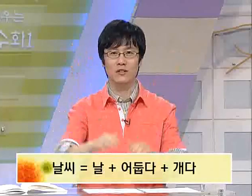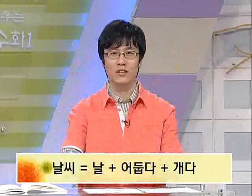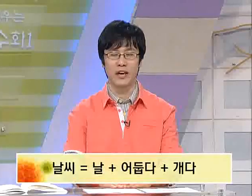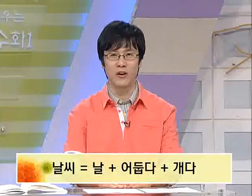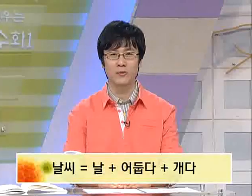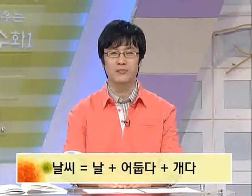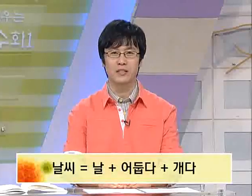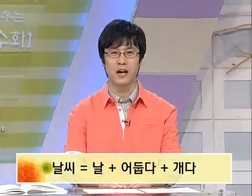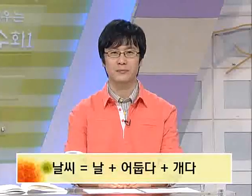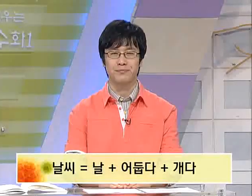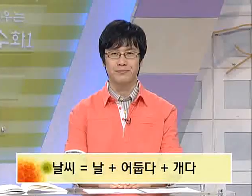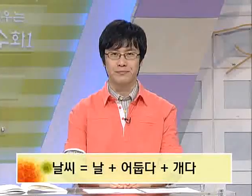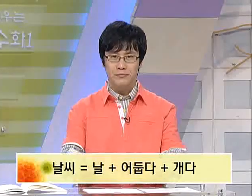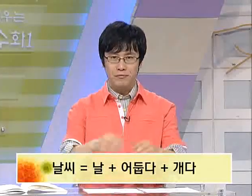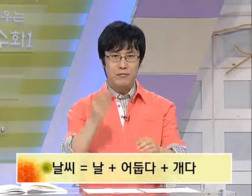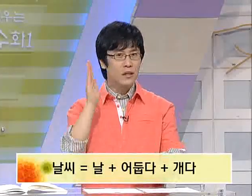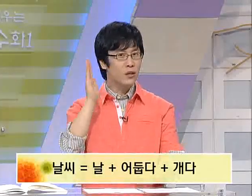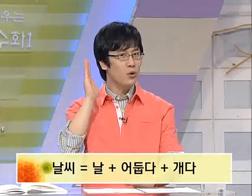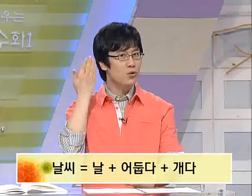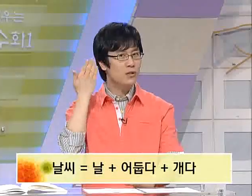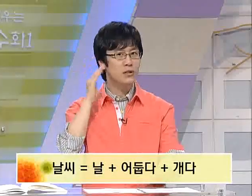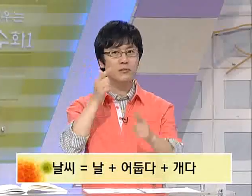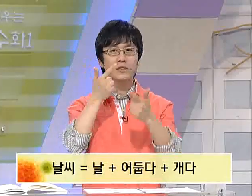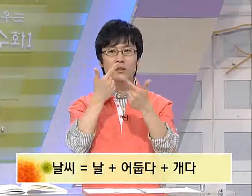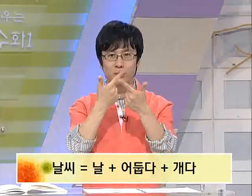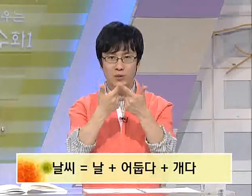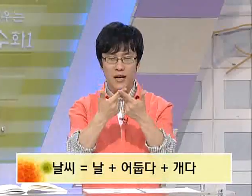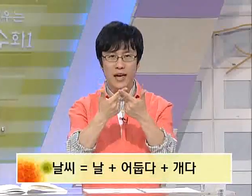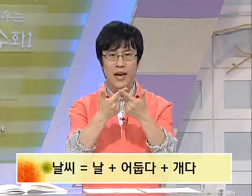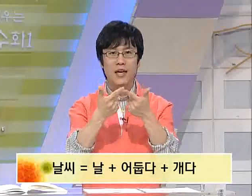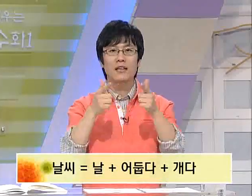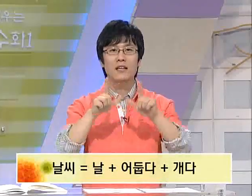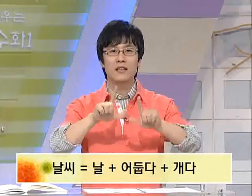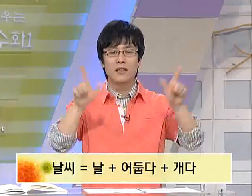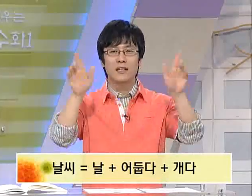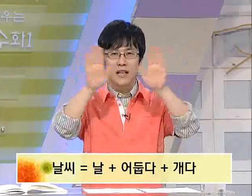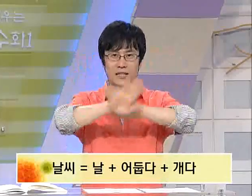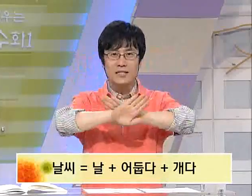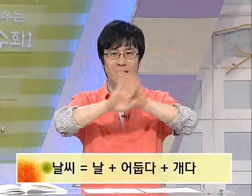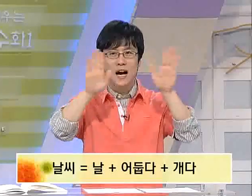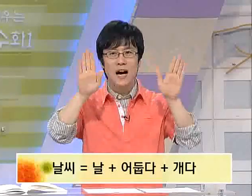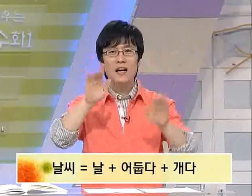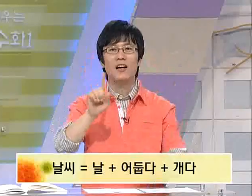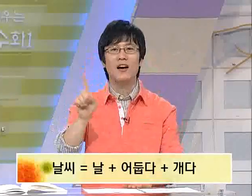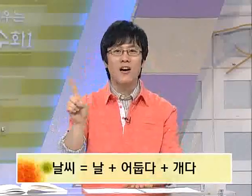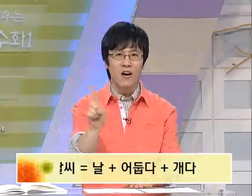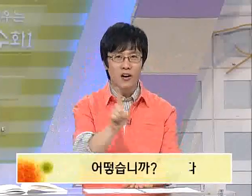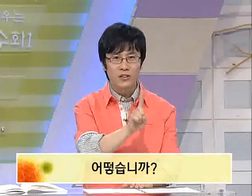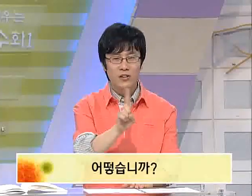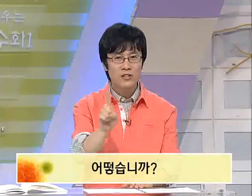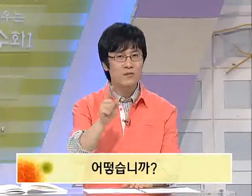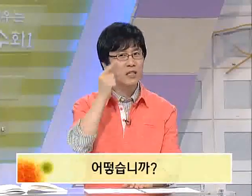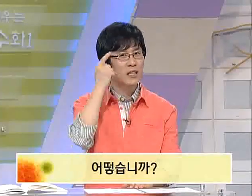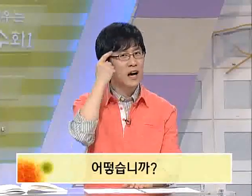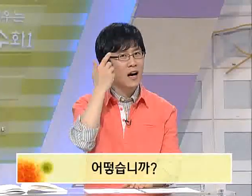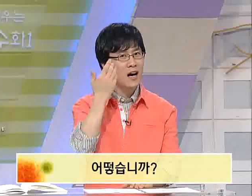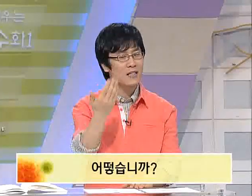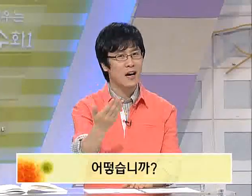되는데요. 자, 요즘 부산의 날씨가 어떻습니까? 자,